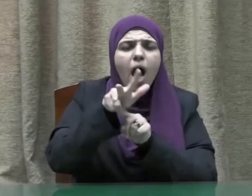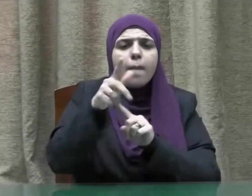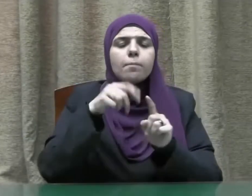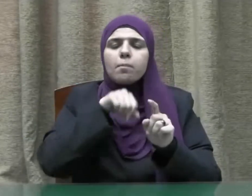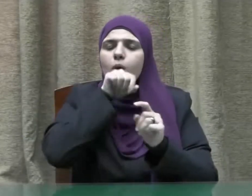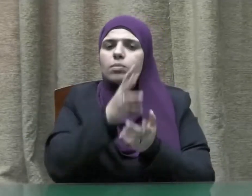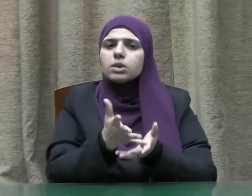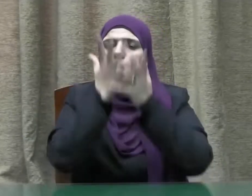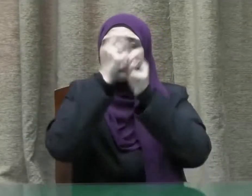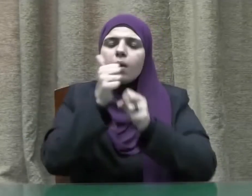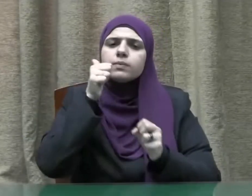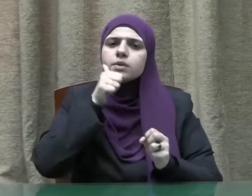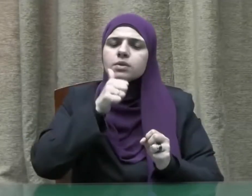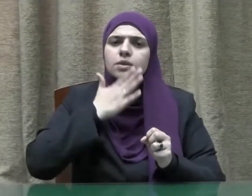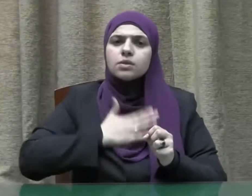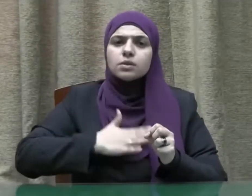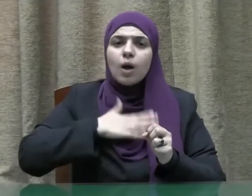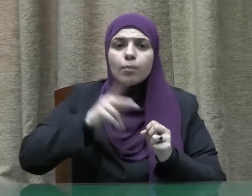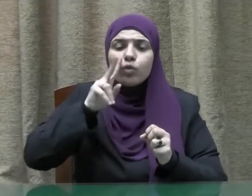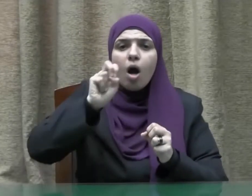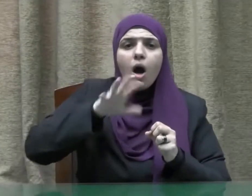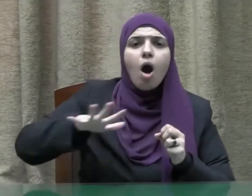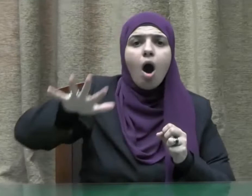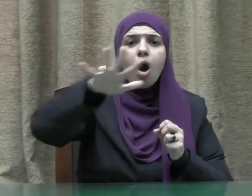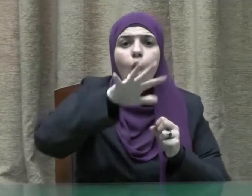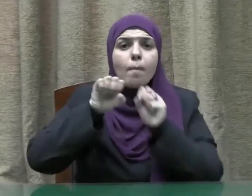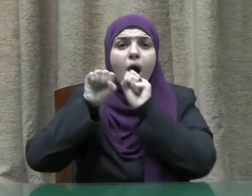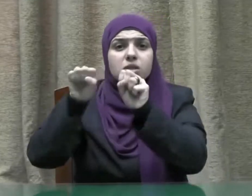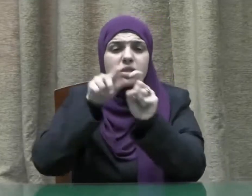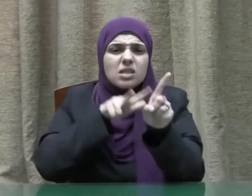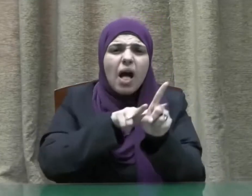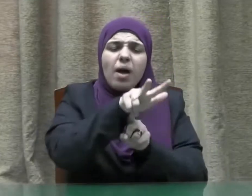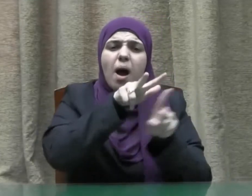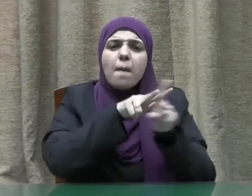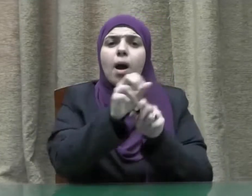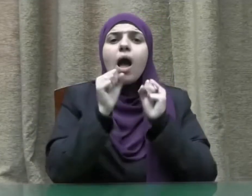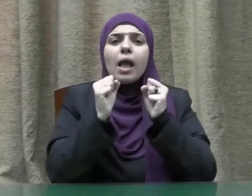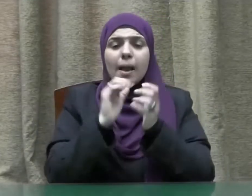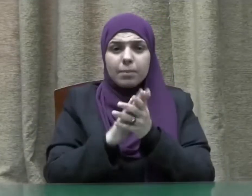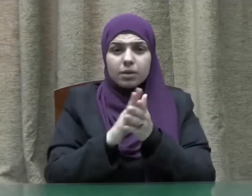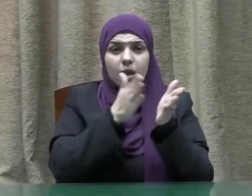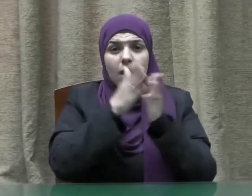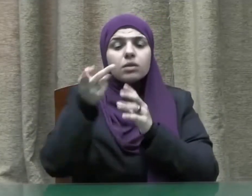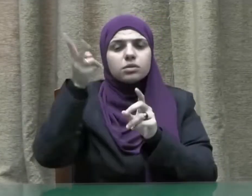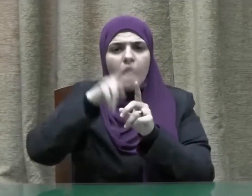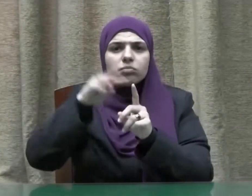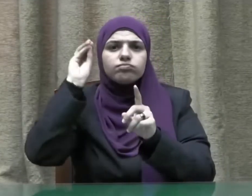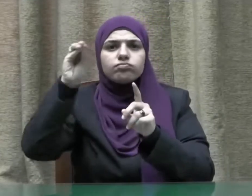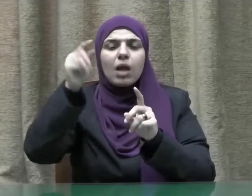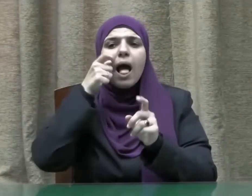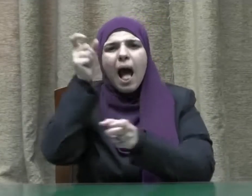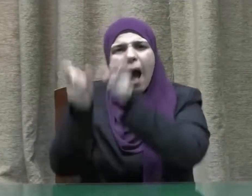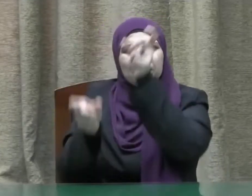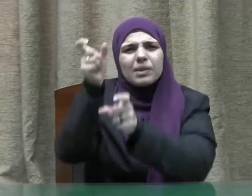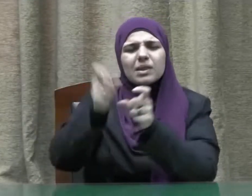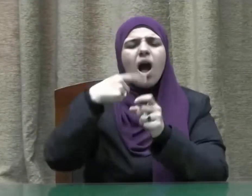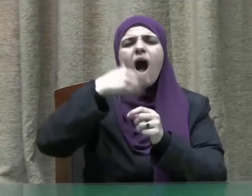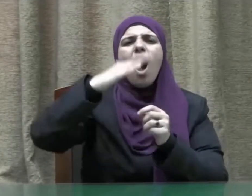صلى الله عليه وسلم من بني قومه ذلك أنهم صلتوا عليه عبيدهم